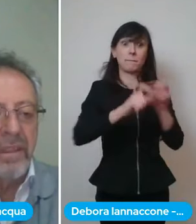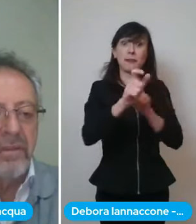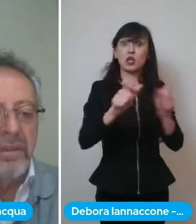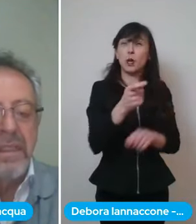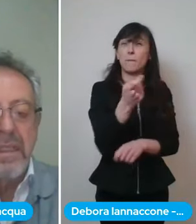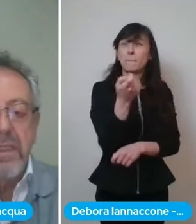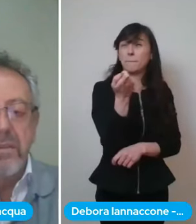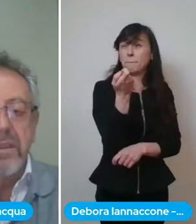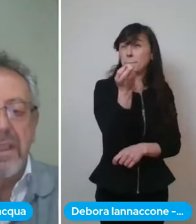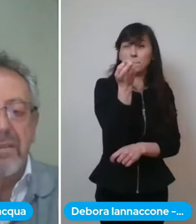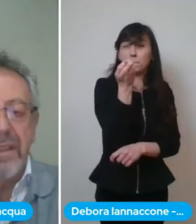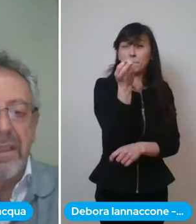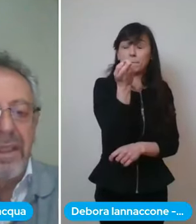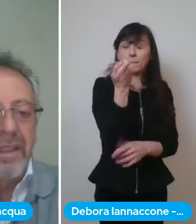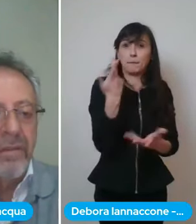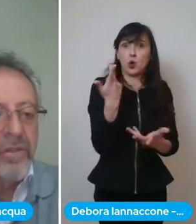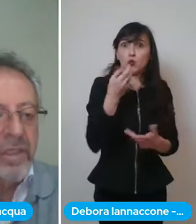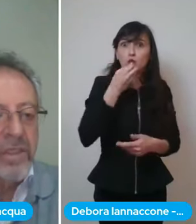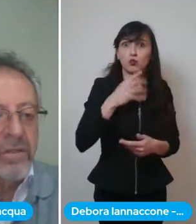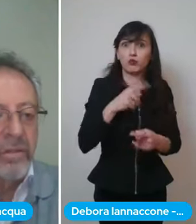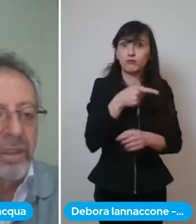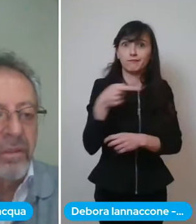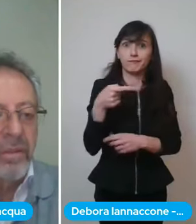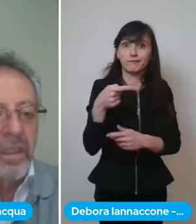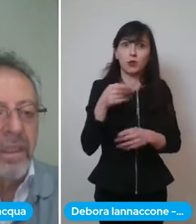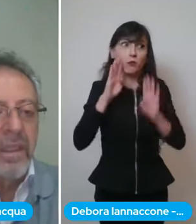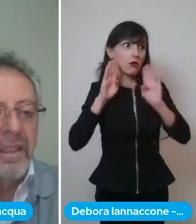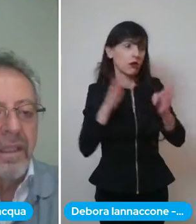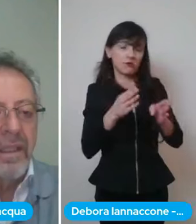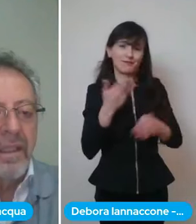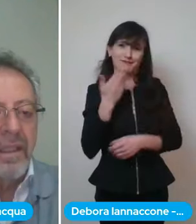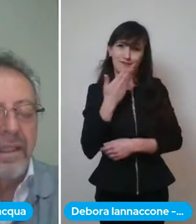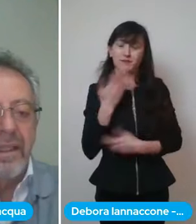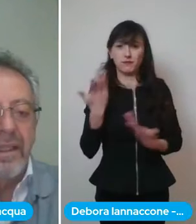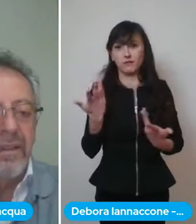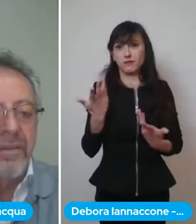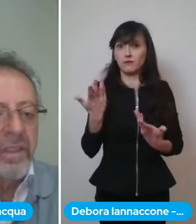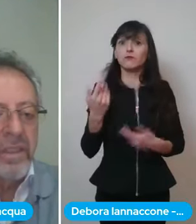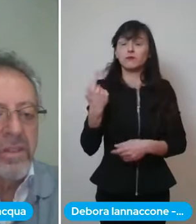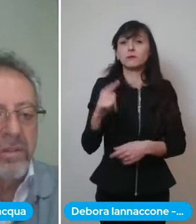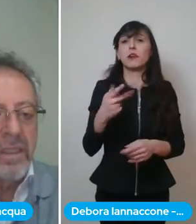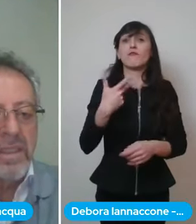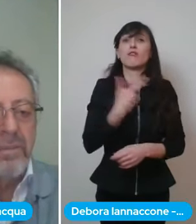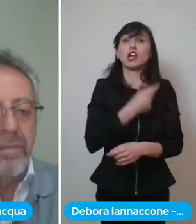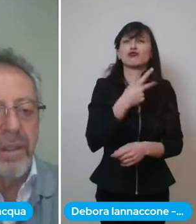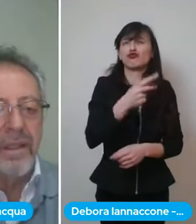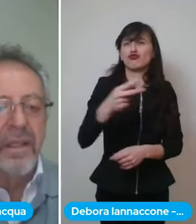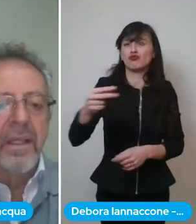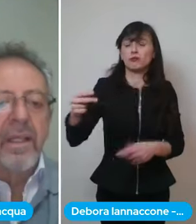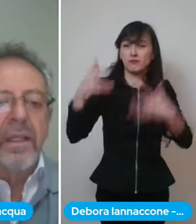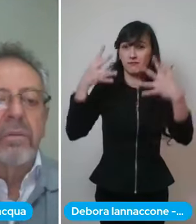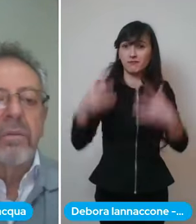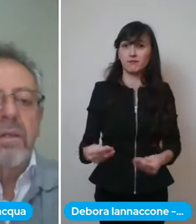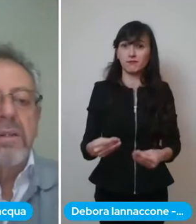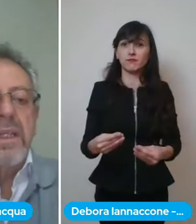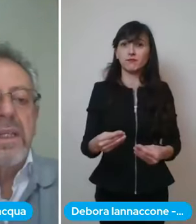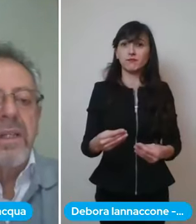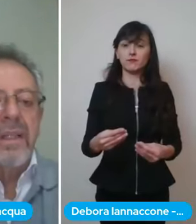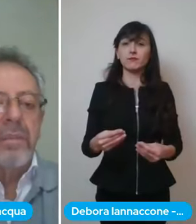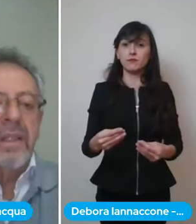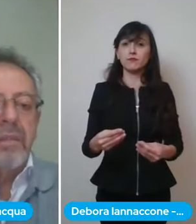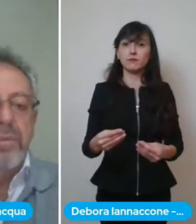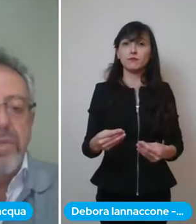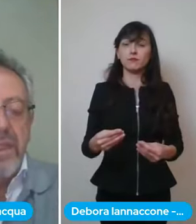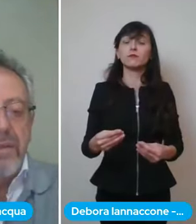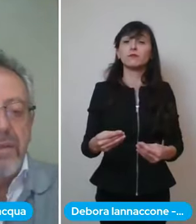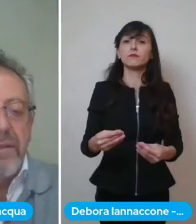abbiamo fatto sono state fatte tante vaccinazioni e quindi il e la vaccinazione è sempre una cosa